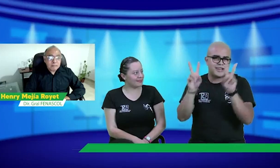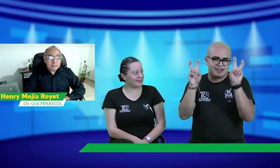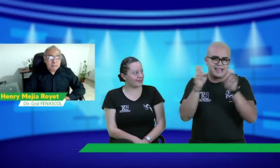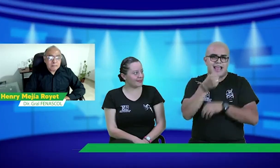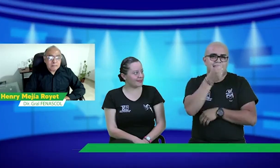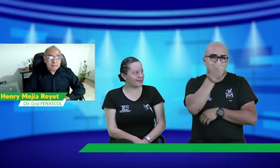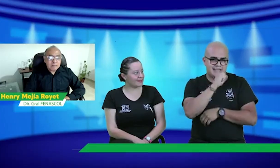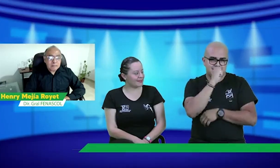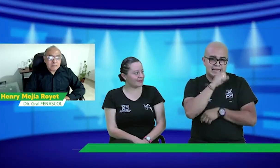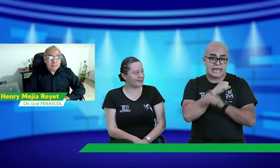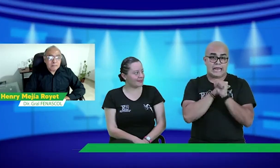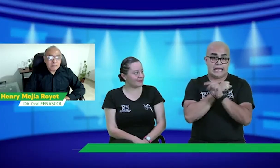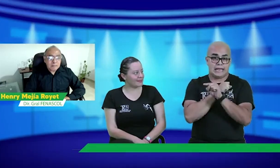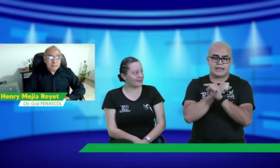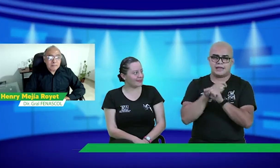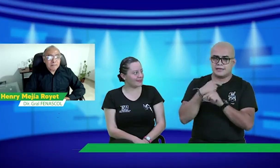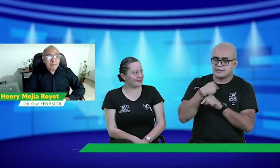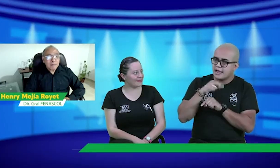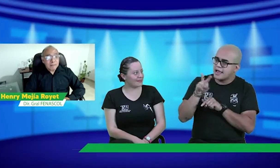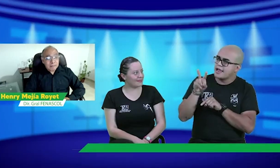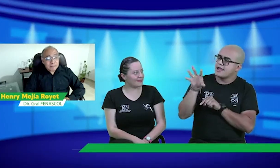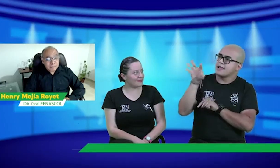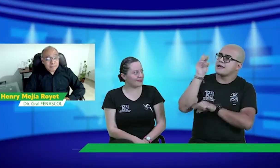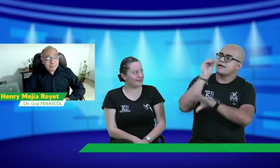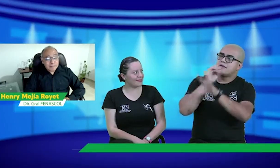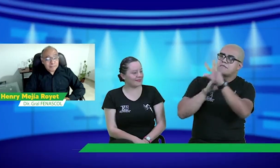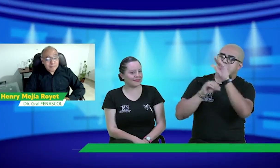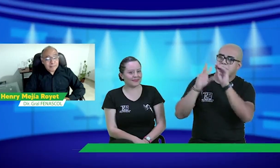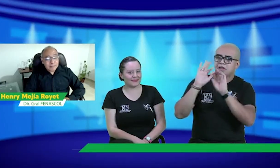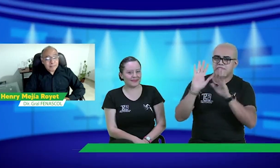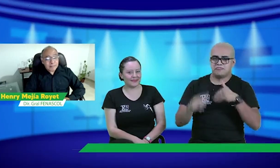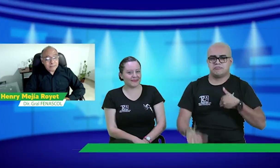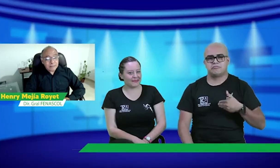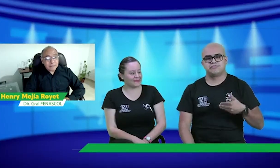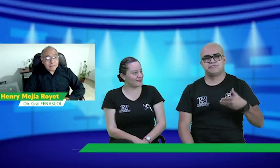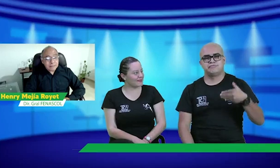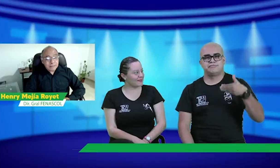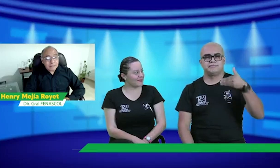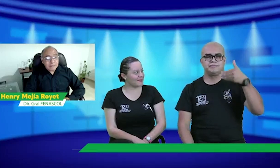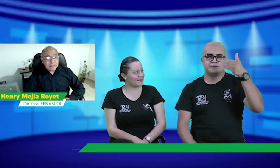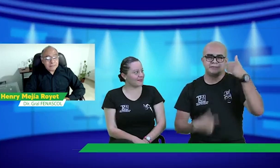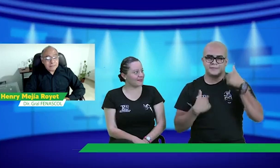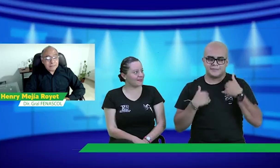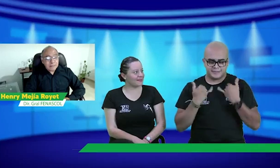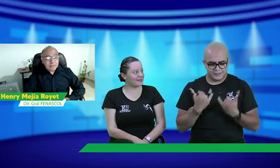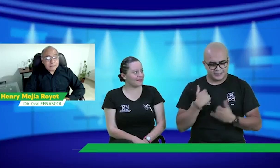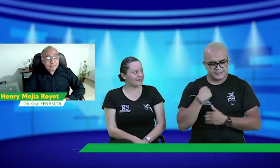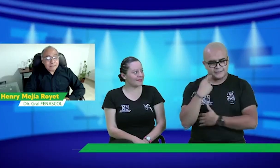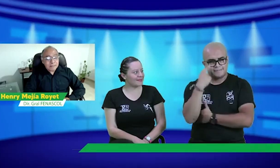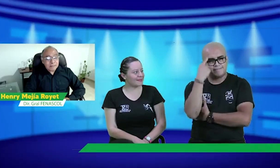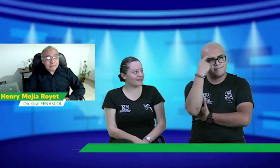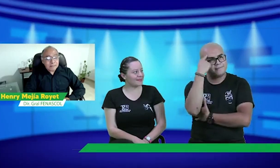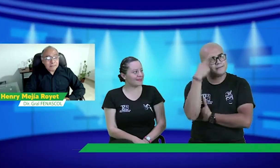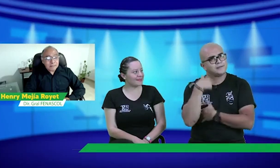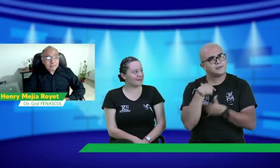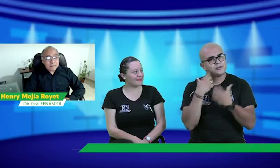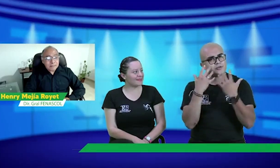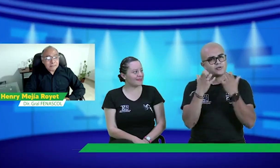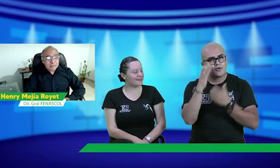se requieren en temas de helado. Entonces, pues, yo crecí viendo esto. Ya con el tiempo, pues,